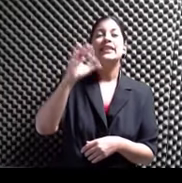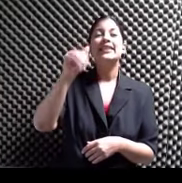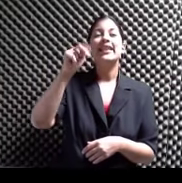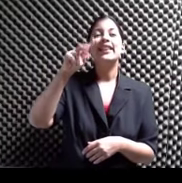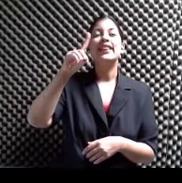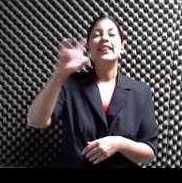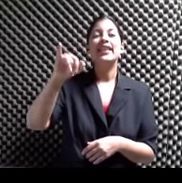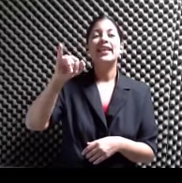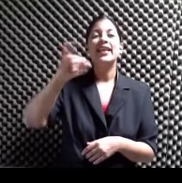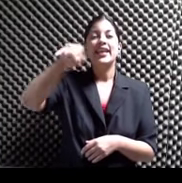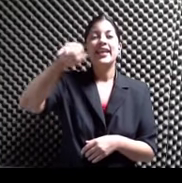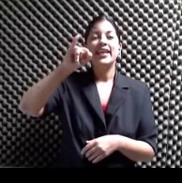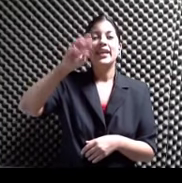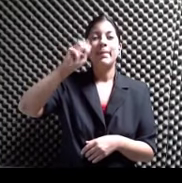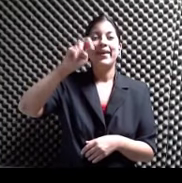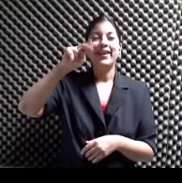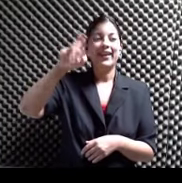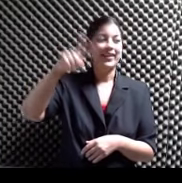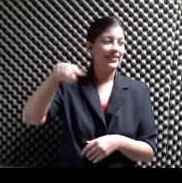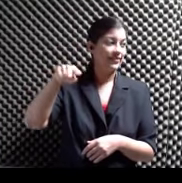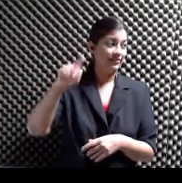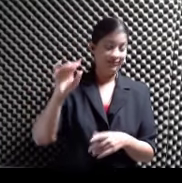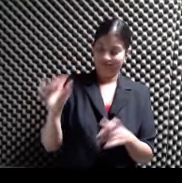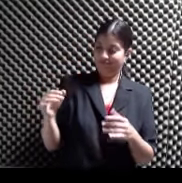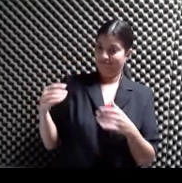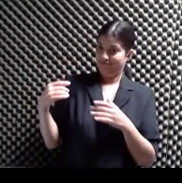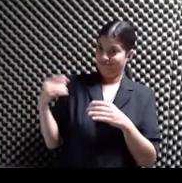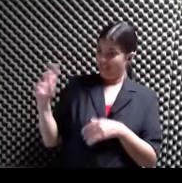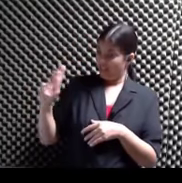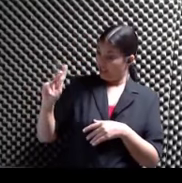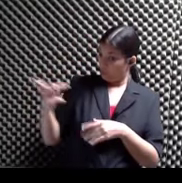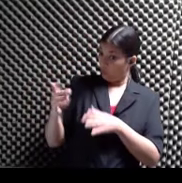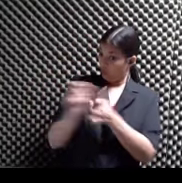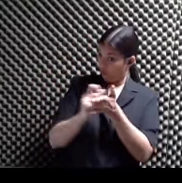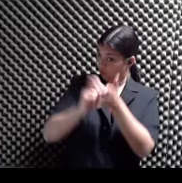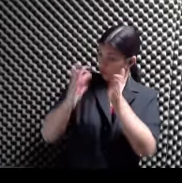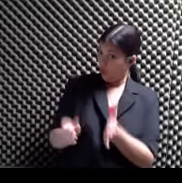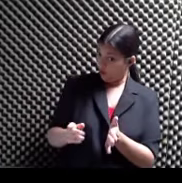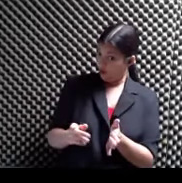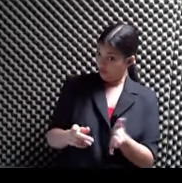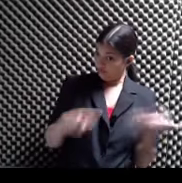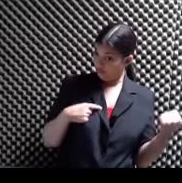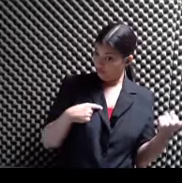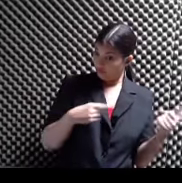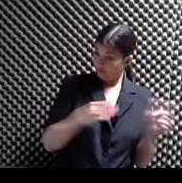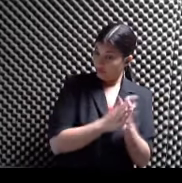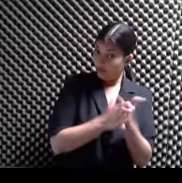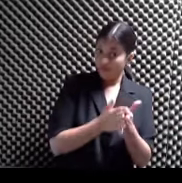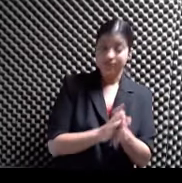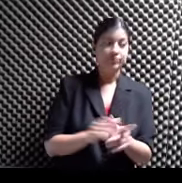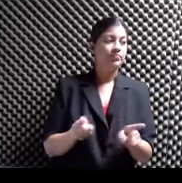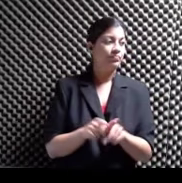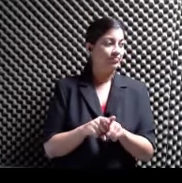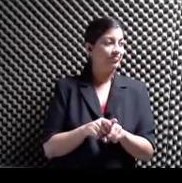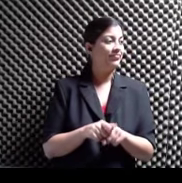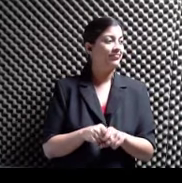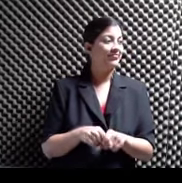esta presentación Porque estamos delitos Delitos En la misma Exacto Esto va a estar bueno Nos vemos ya